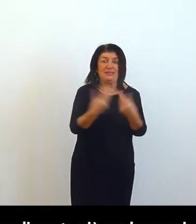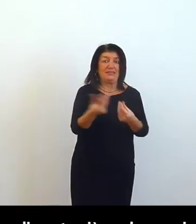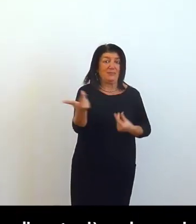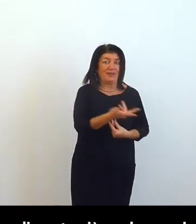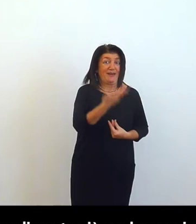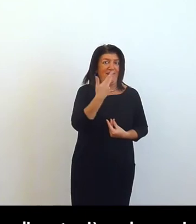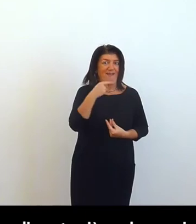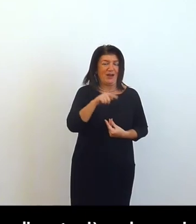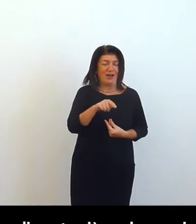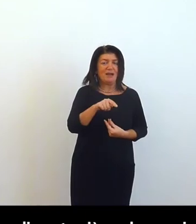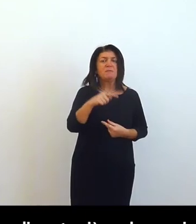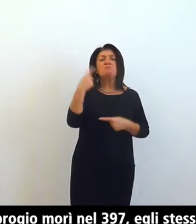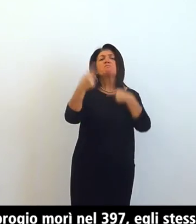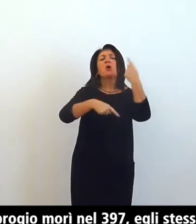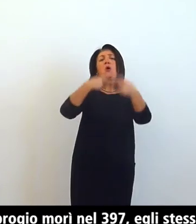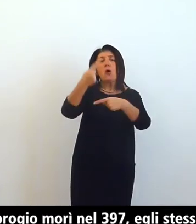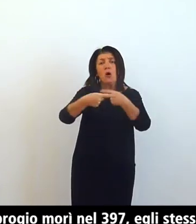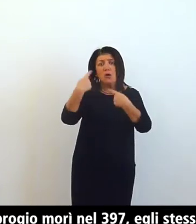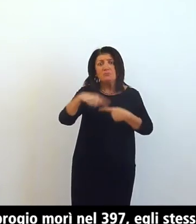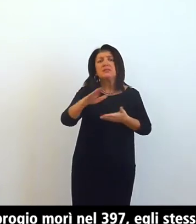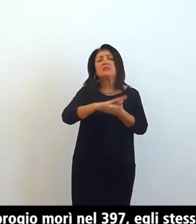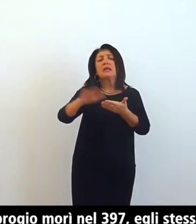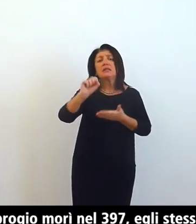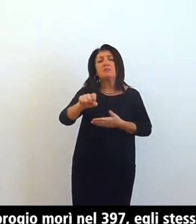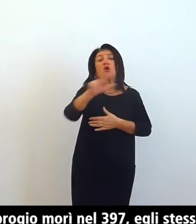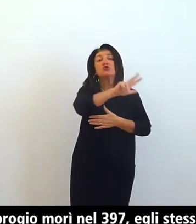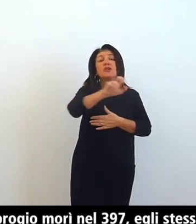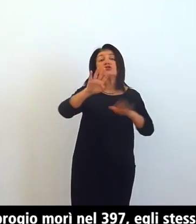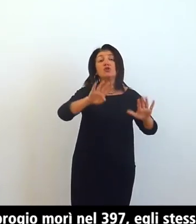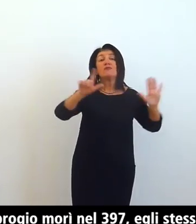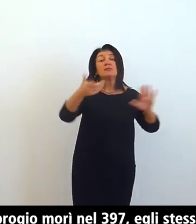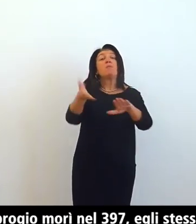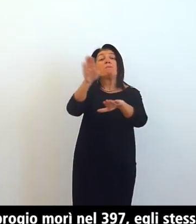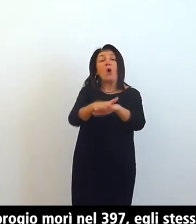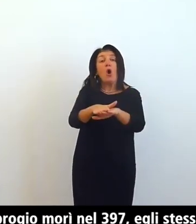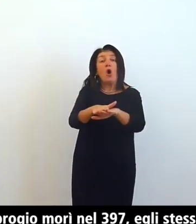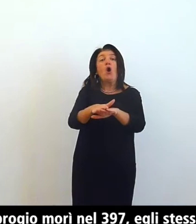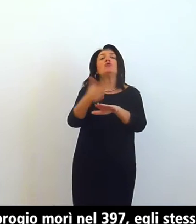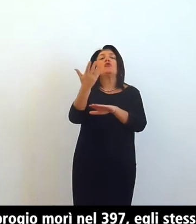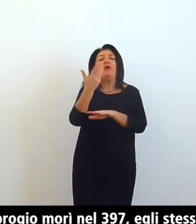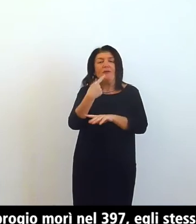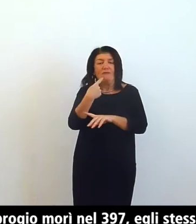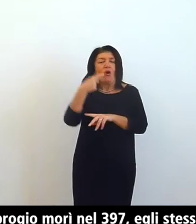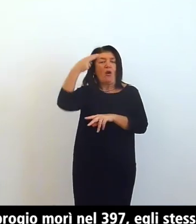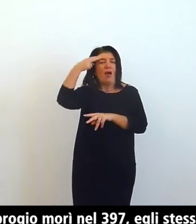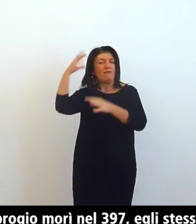quando Sant'Ambrogio morì nel 397 egli stesso venne sepolto di fianco ai due martiri